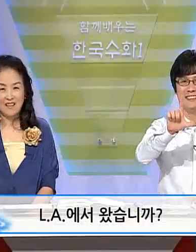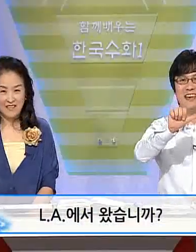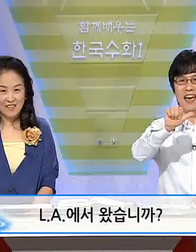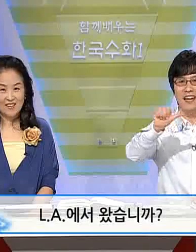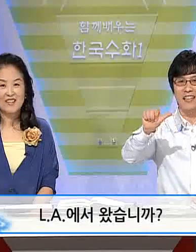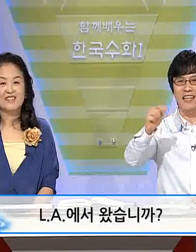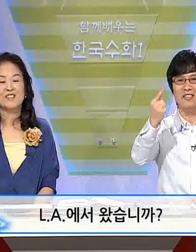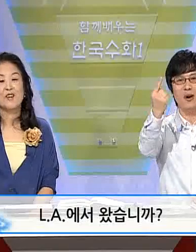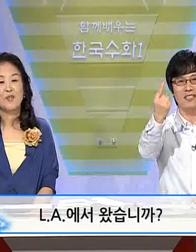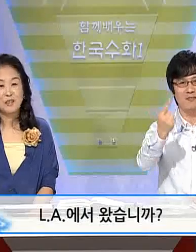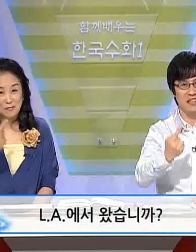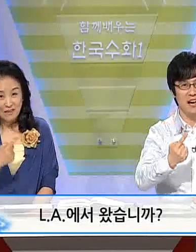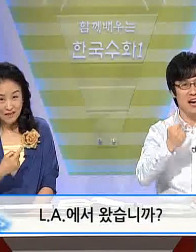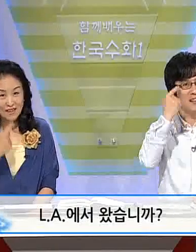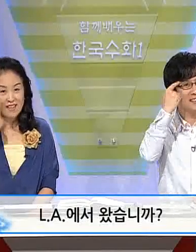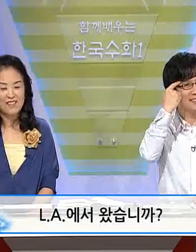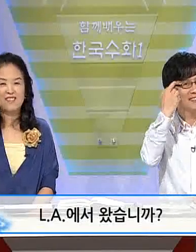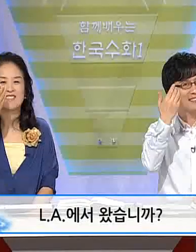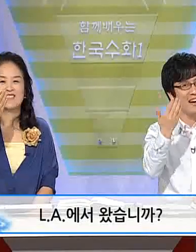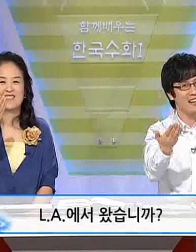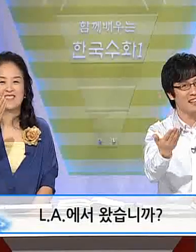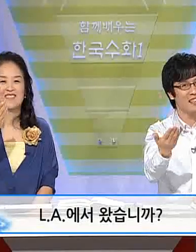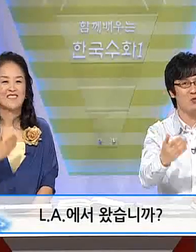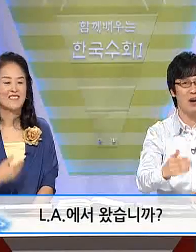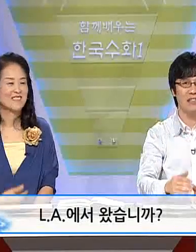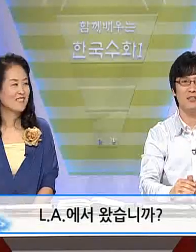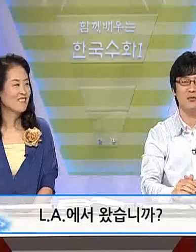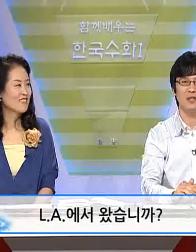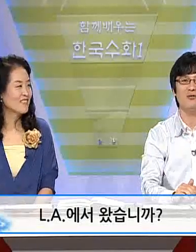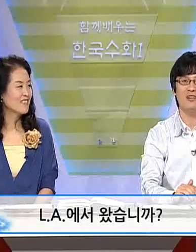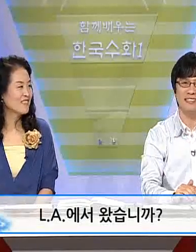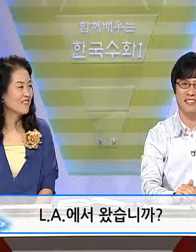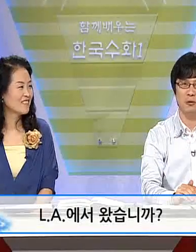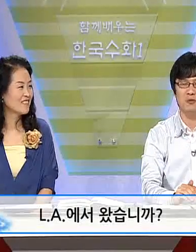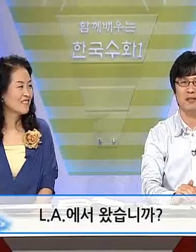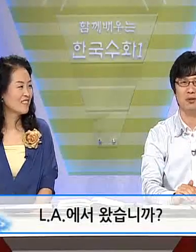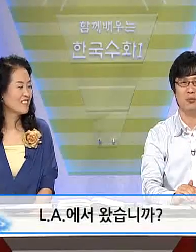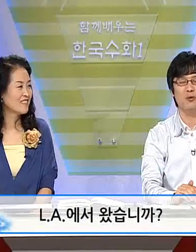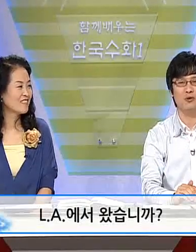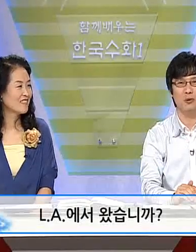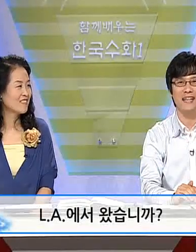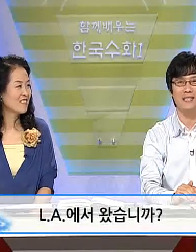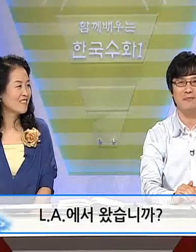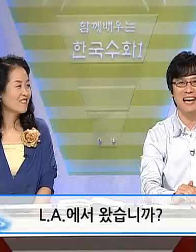LA에서 왔습니까? 자 이 수화를 우리 중학생이 혼자서 한 번 보여주도록 하겠습니다.